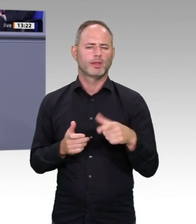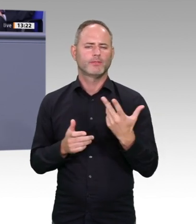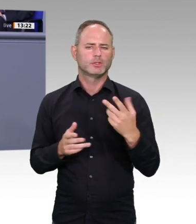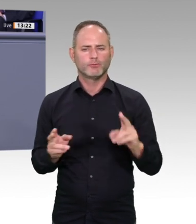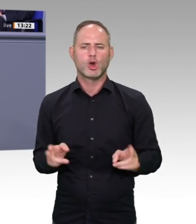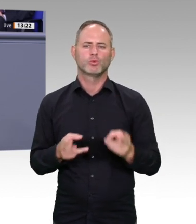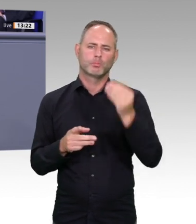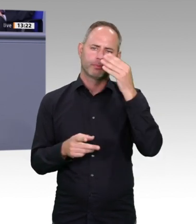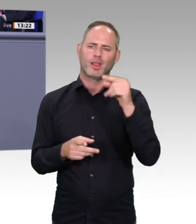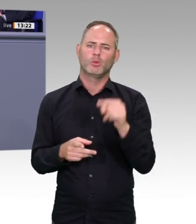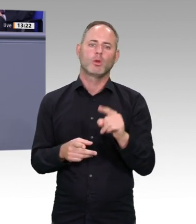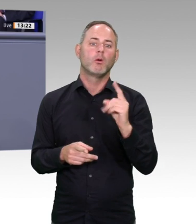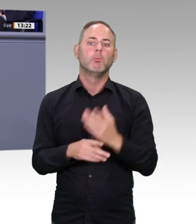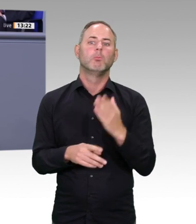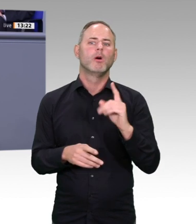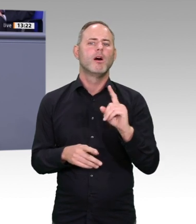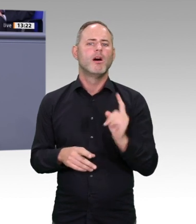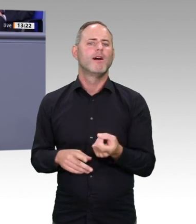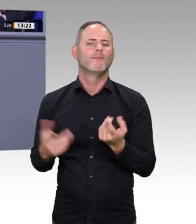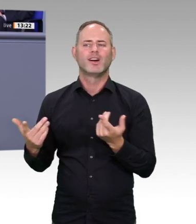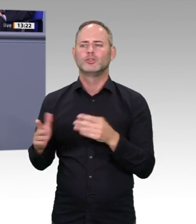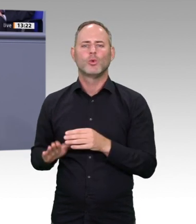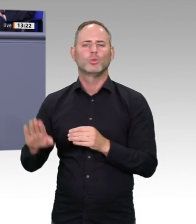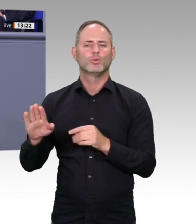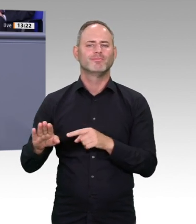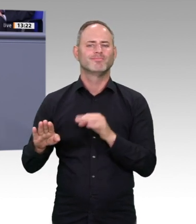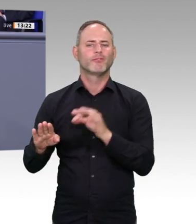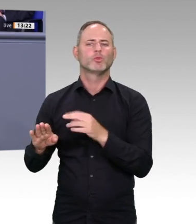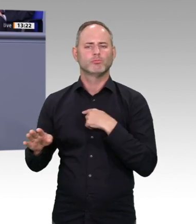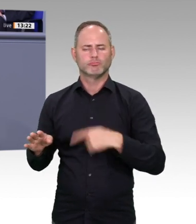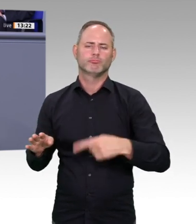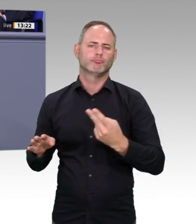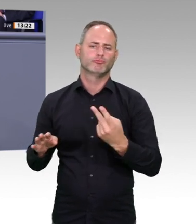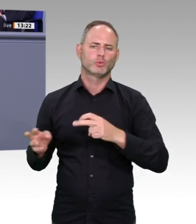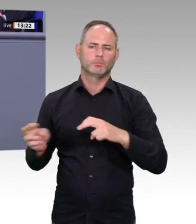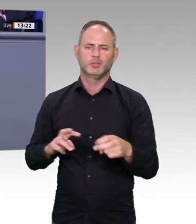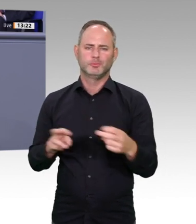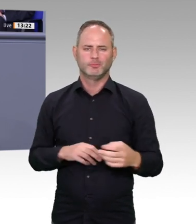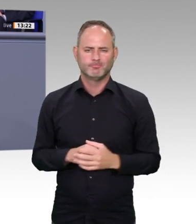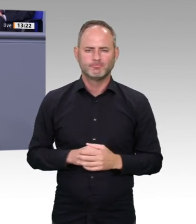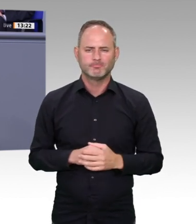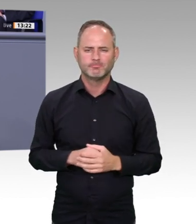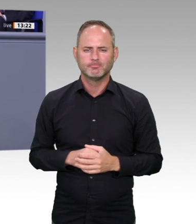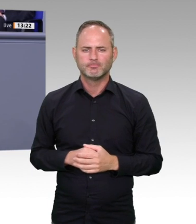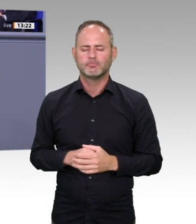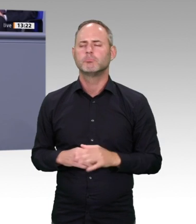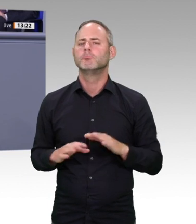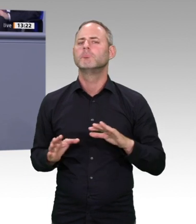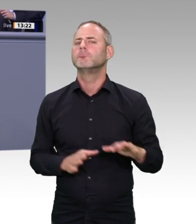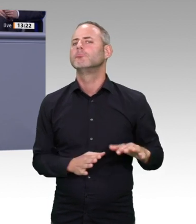haben aus dem Kinderzuschlag, dem Zuschlag auf das Kindergeld, das jeden Monat gezahlt wird, verdreifachen. Und das hat